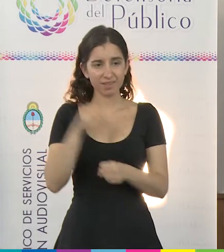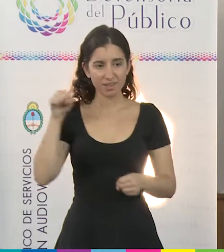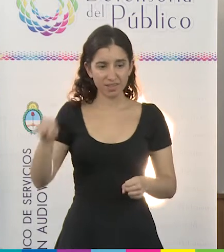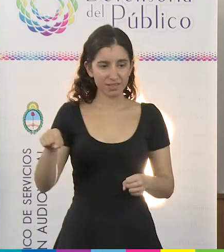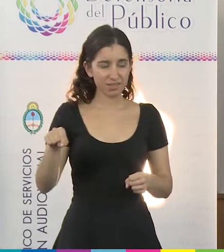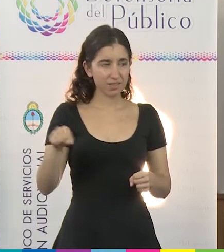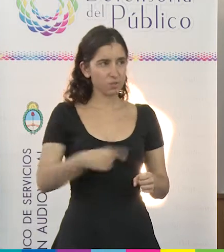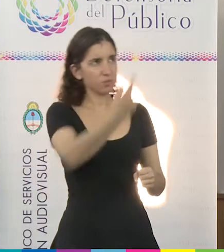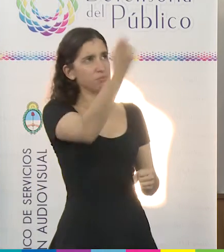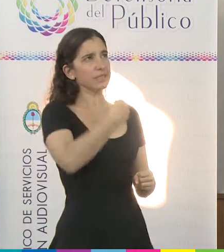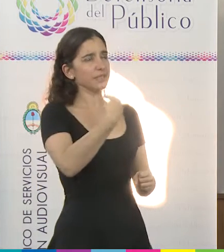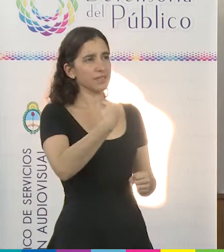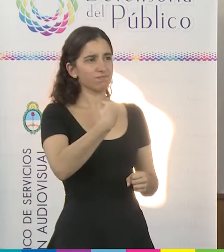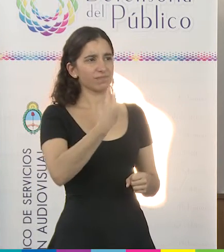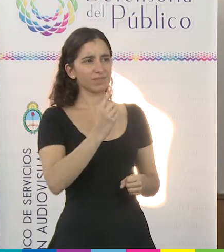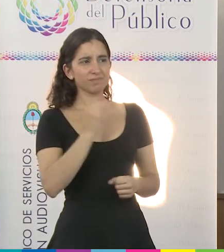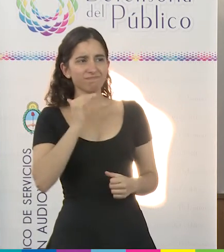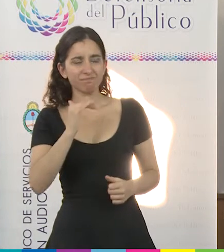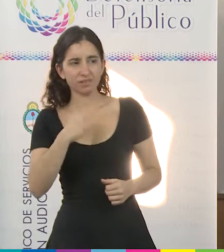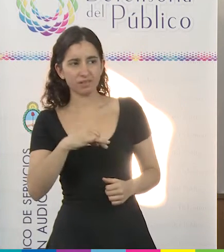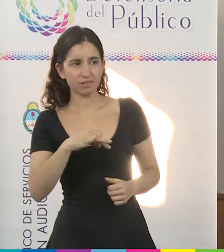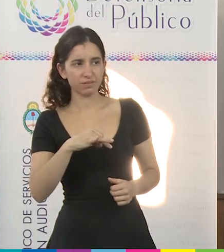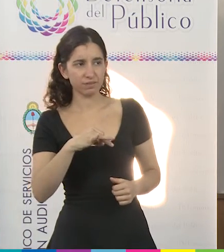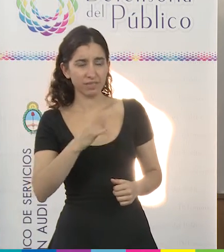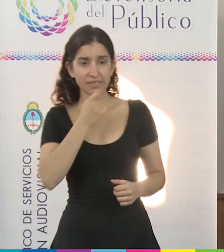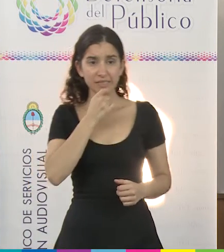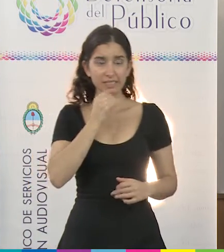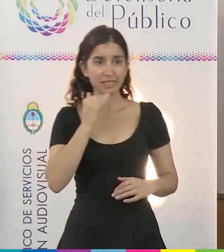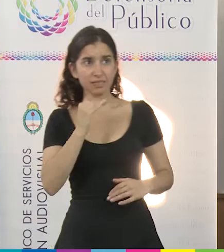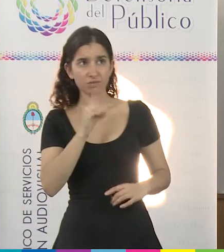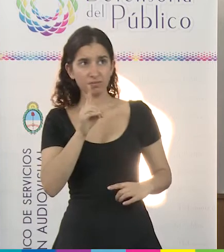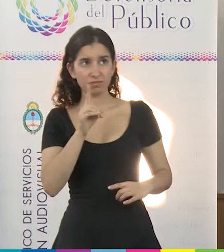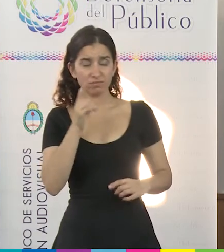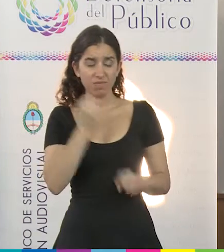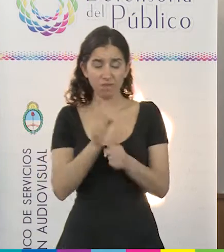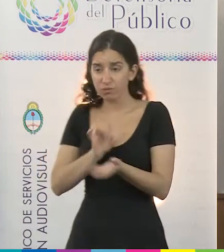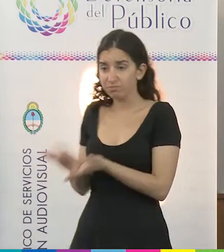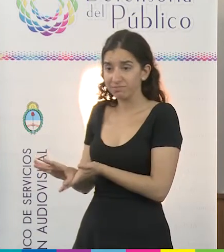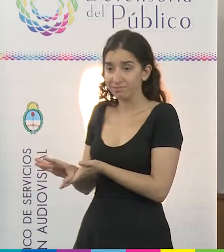a pautas impuestas sistemáticamente para no perder su fuente laboral.